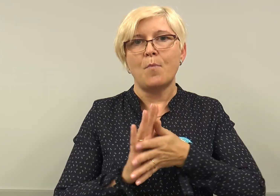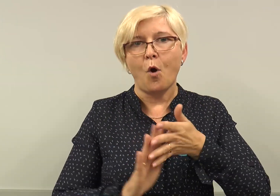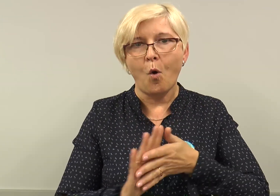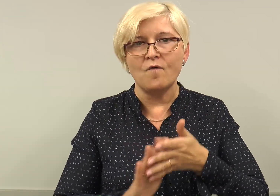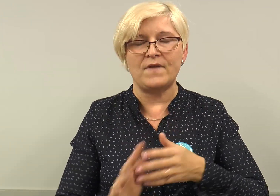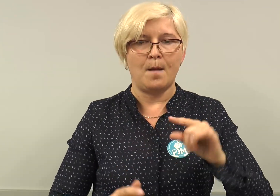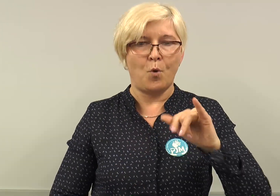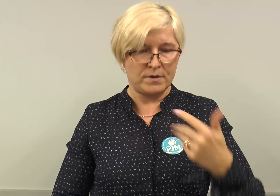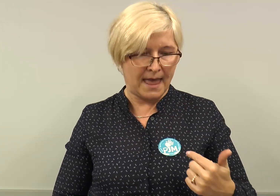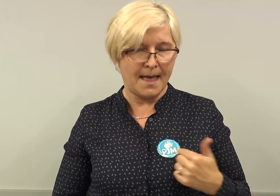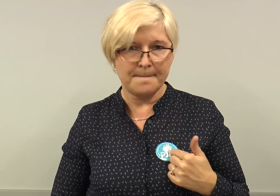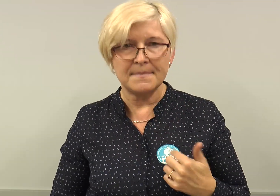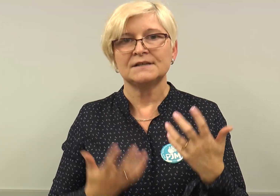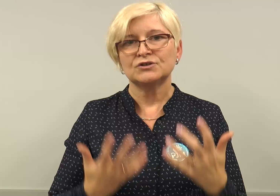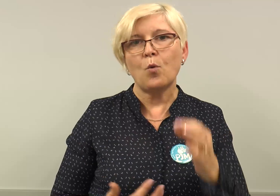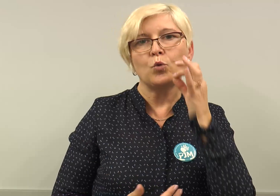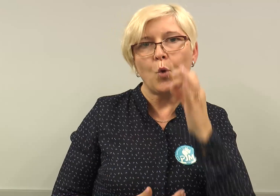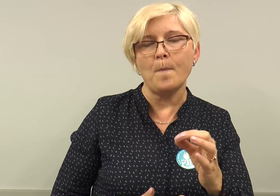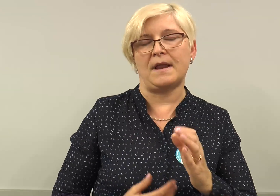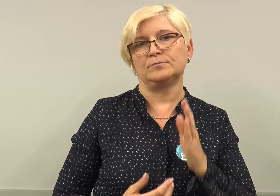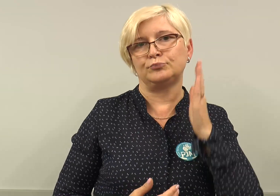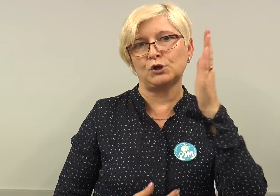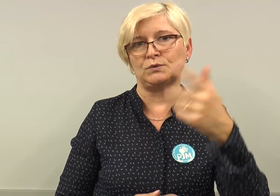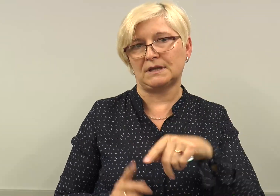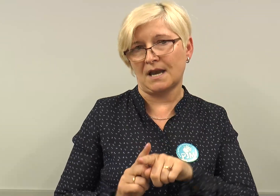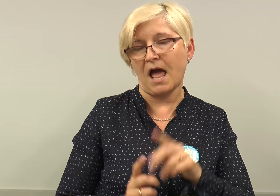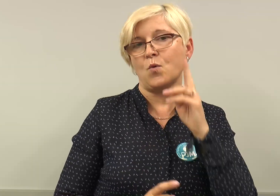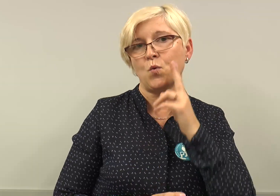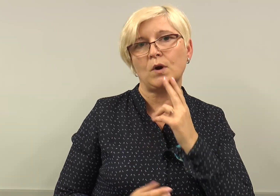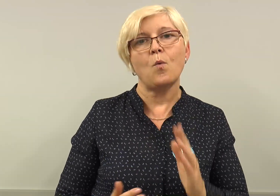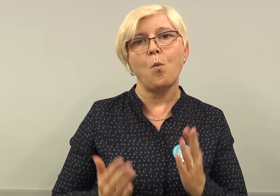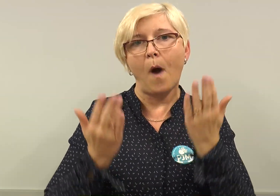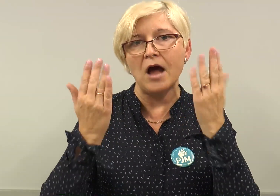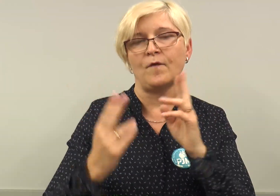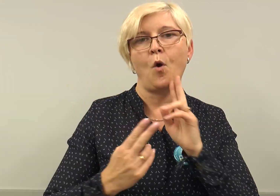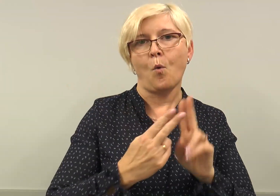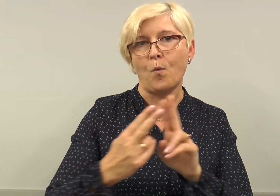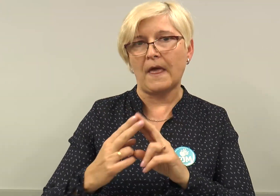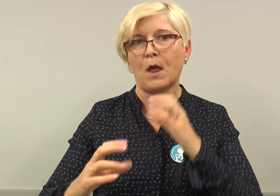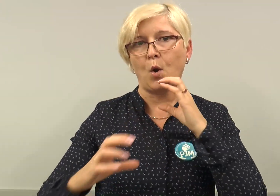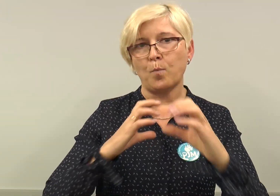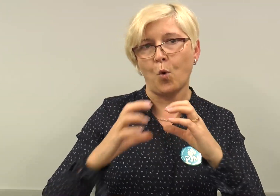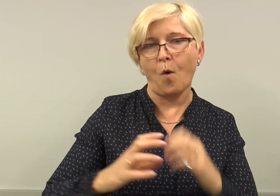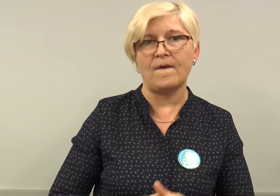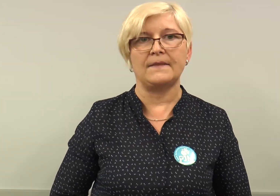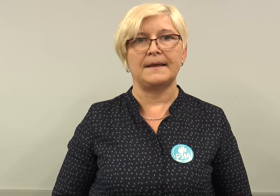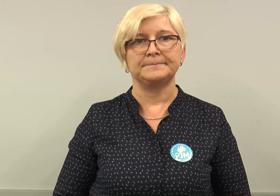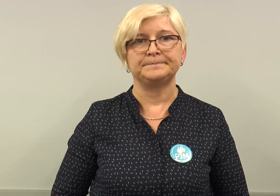języka migowego jest trudnym dla Głuchych. Oni chcą, żeby polski